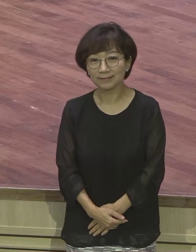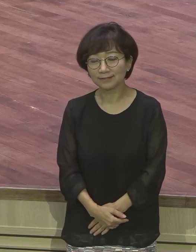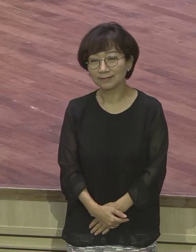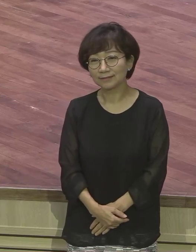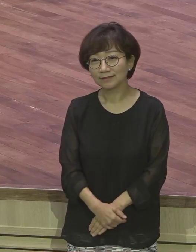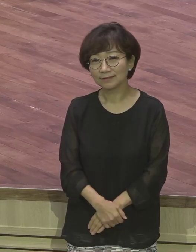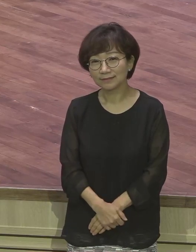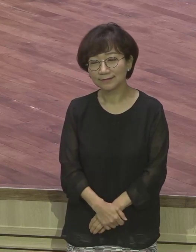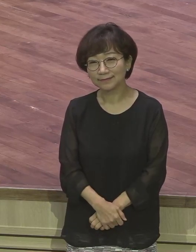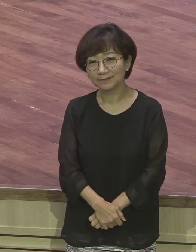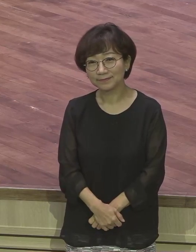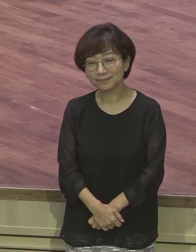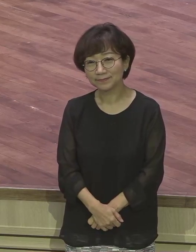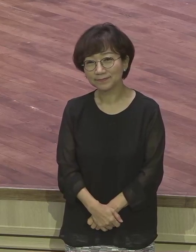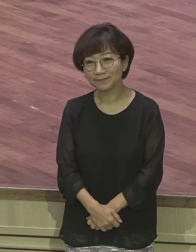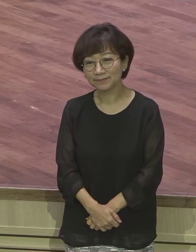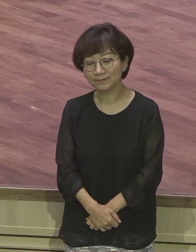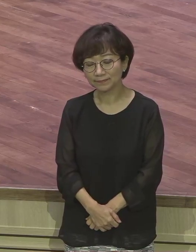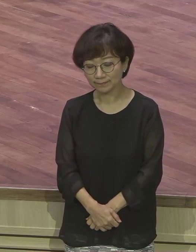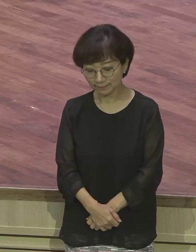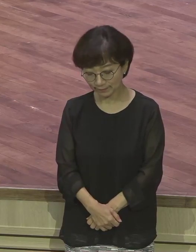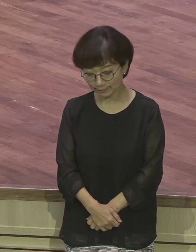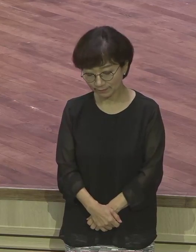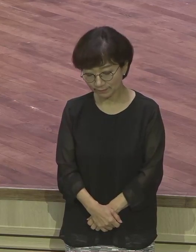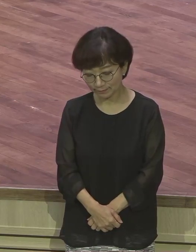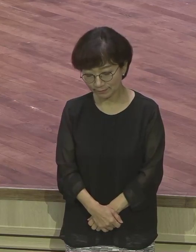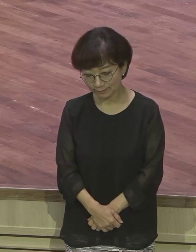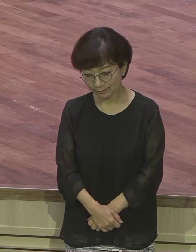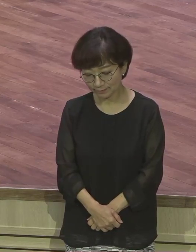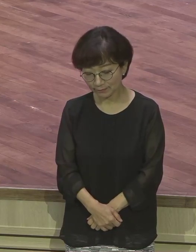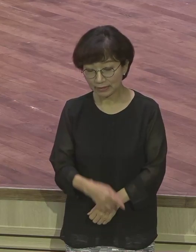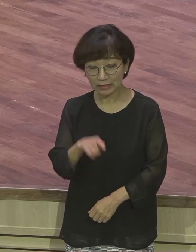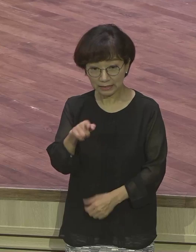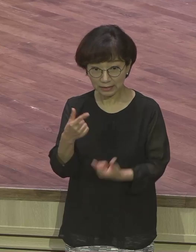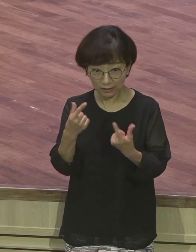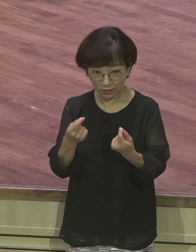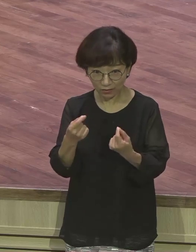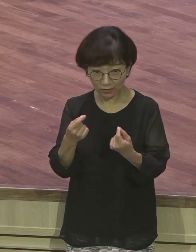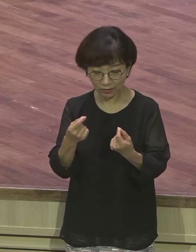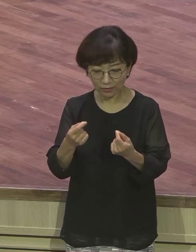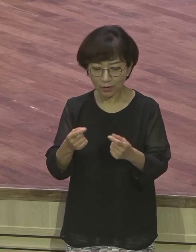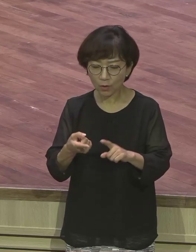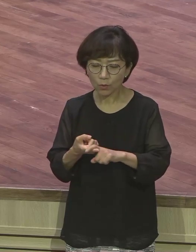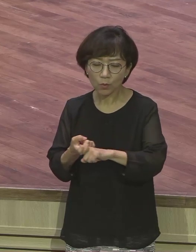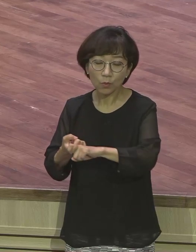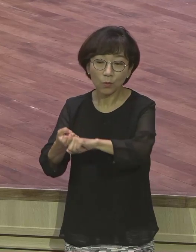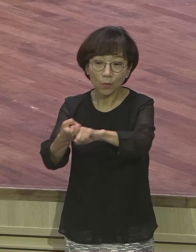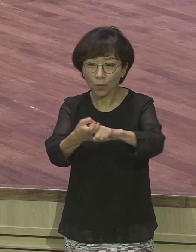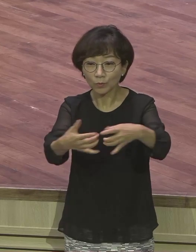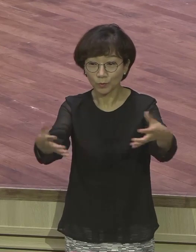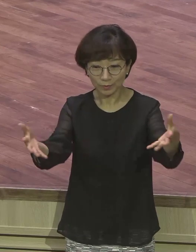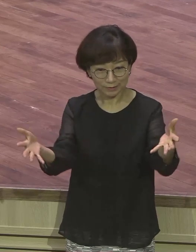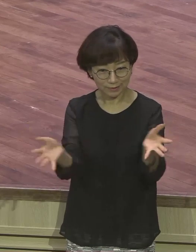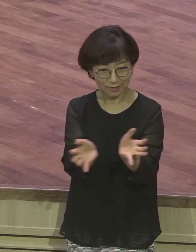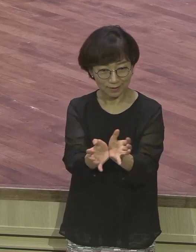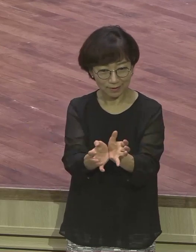공지구, 지구촌에요. 이런 공동체가 없습니다. 무슨 아이들이 일주일 전에 와가지고